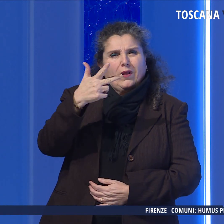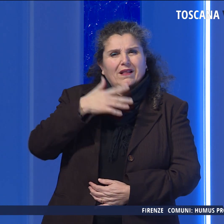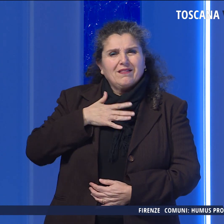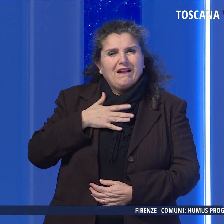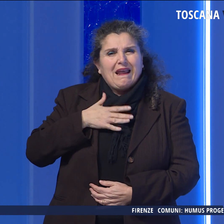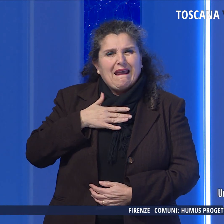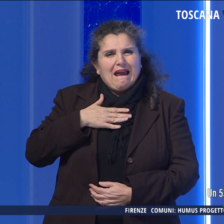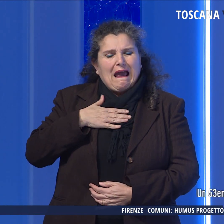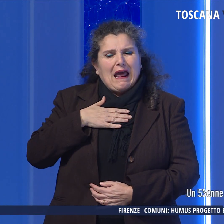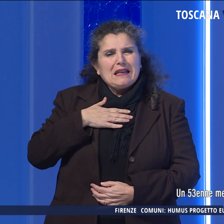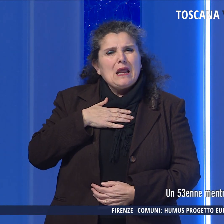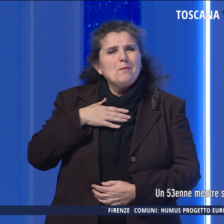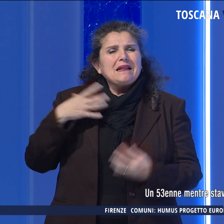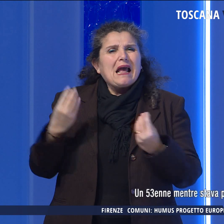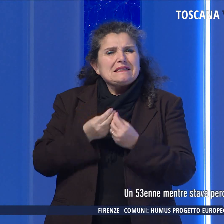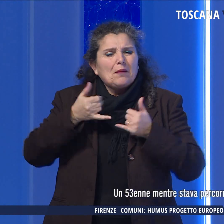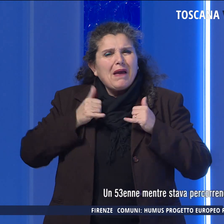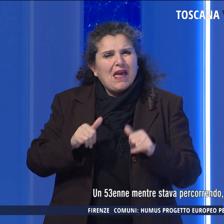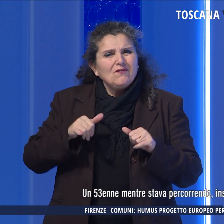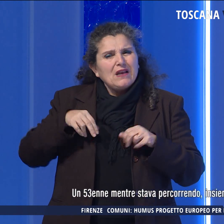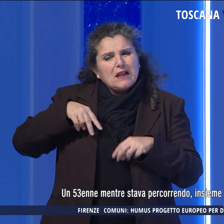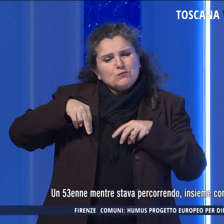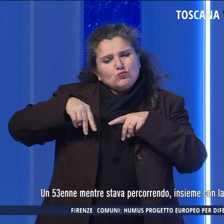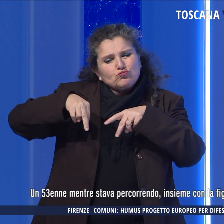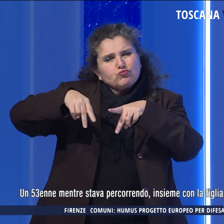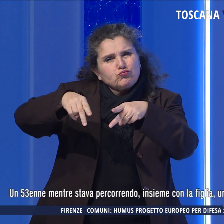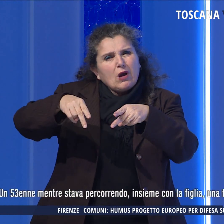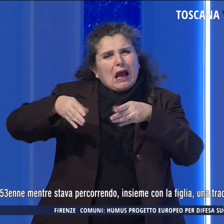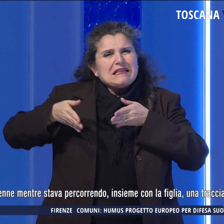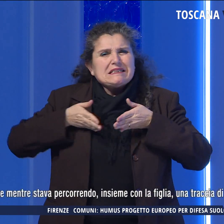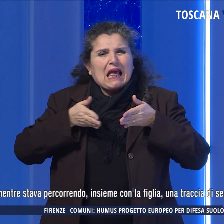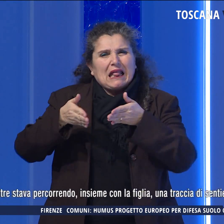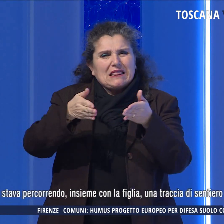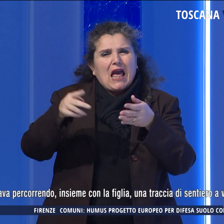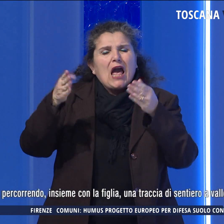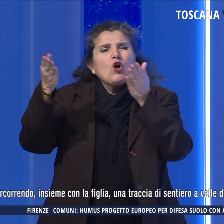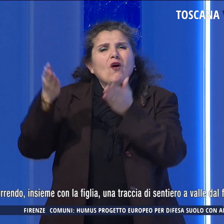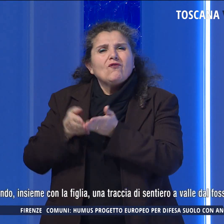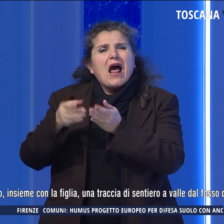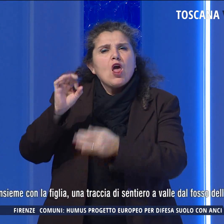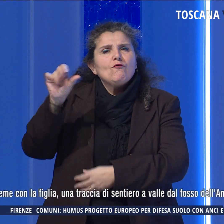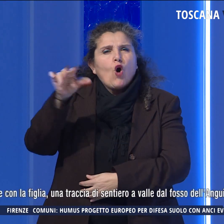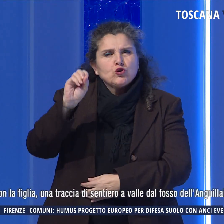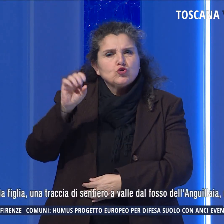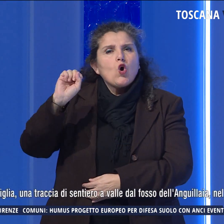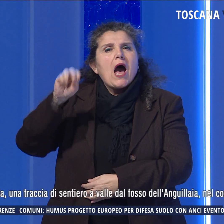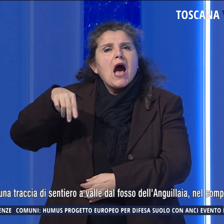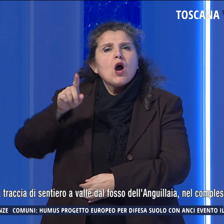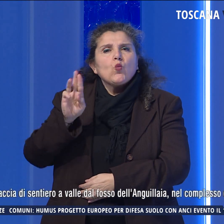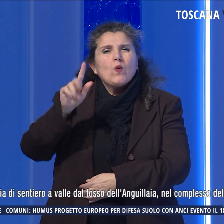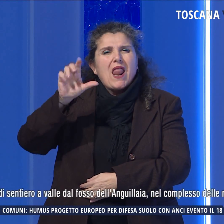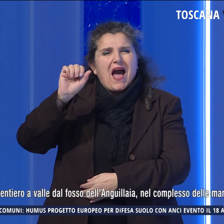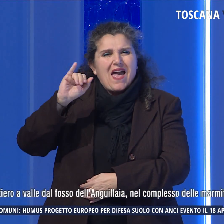mentre stava percorrendo insieme con la figlia una traccia di sentiero a Valle del Fosso dell'Anguillaia,